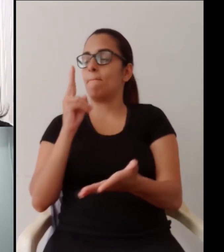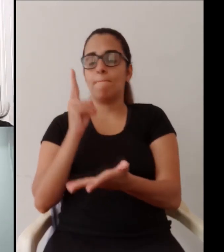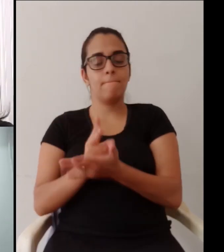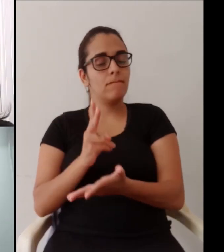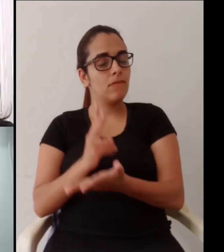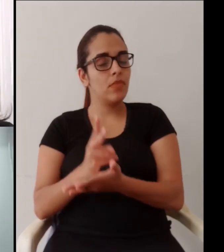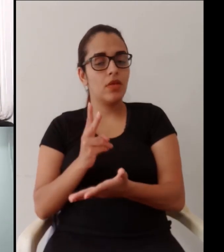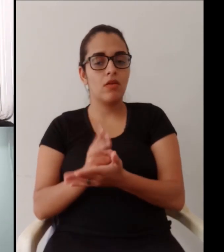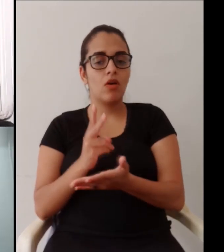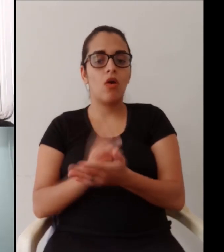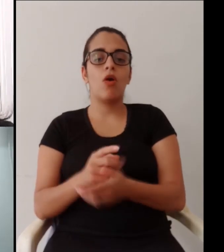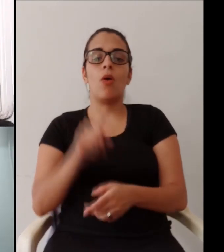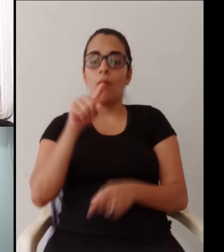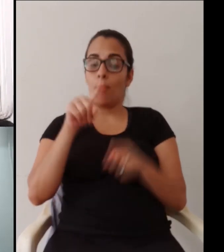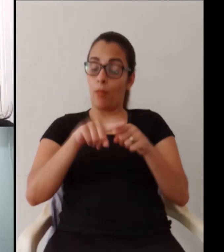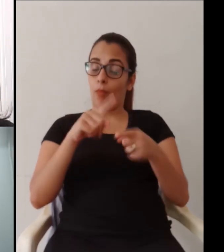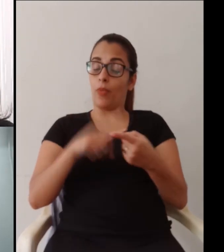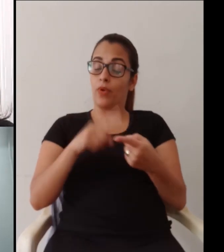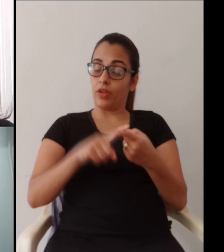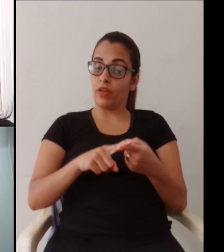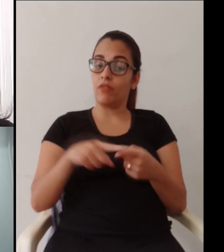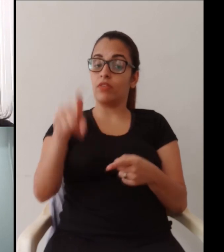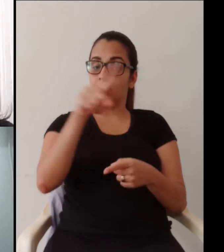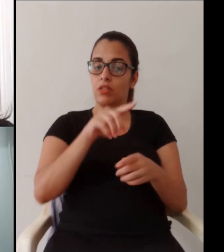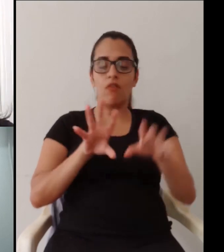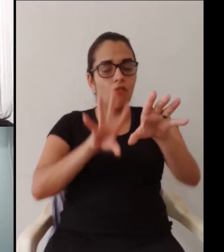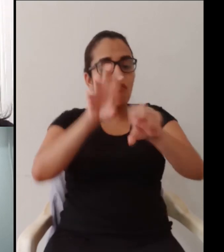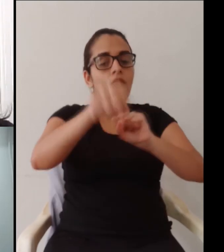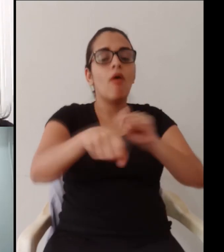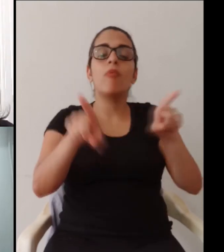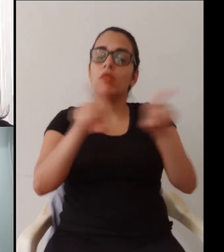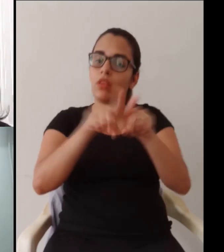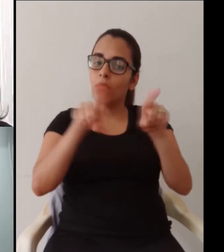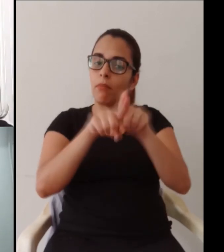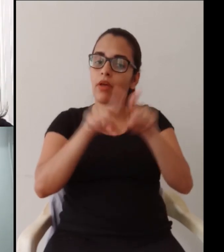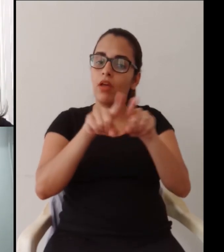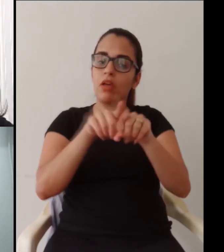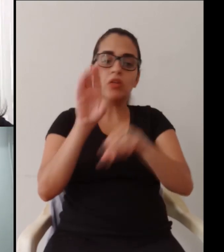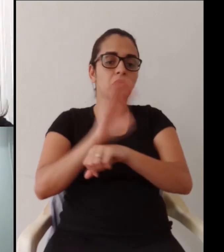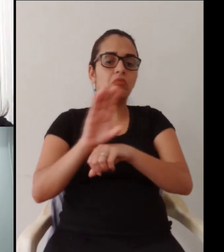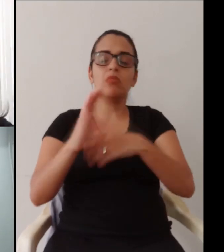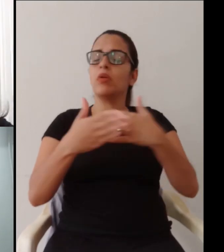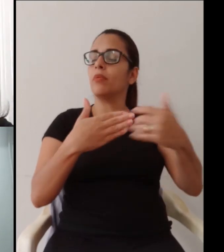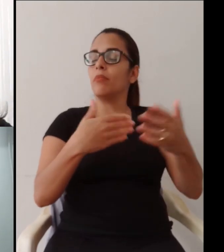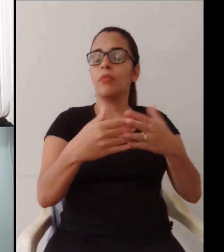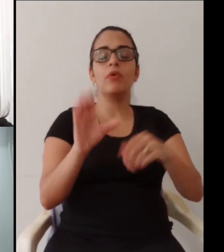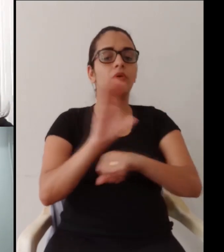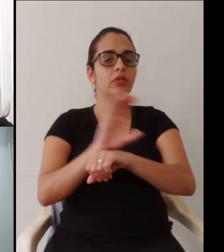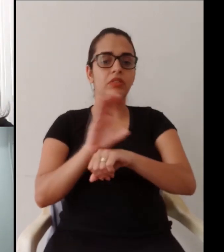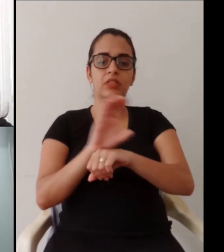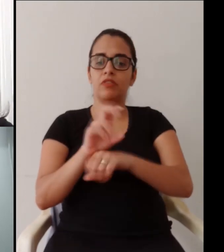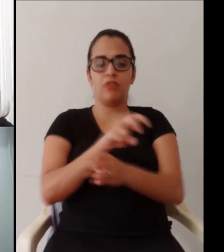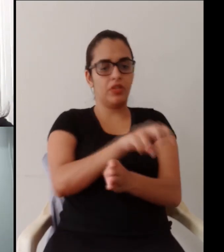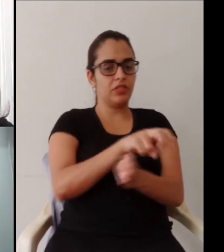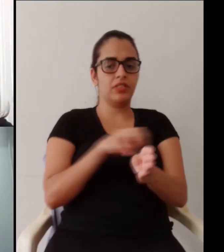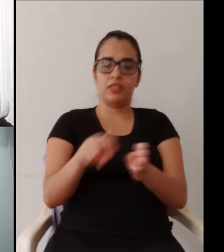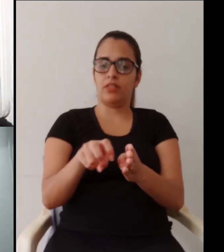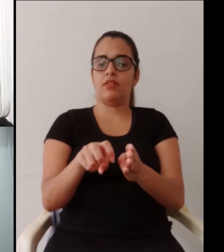menos porque eu fiz um curso na modalidade à distância? Não, você vai receber exatamente a mesma coisa porque você está,